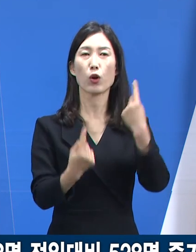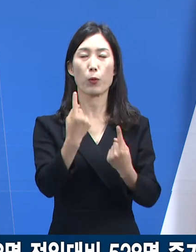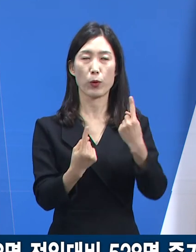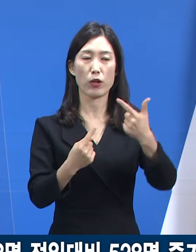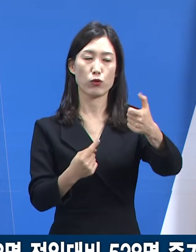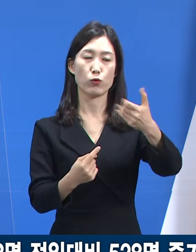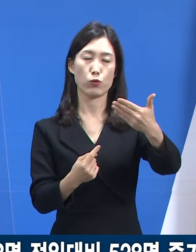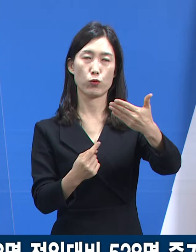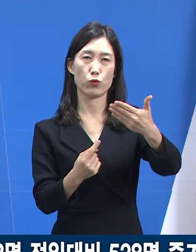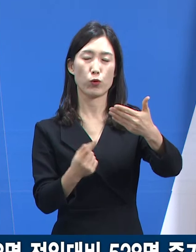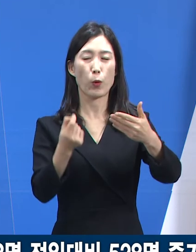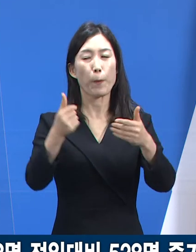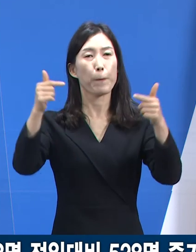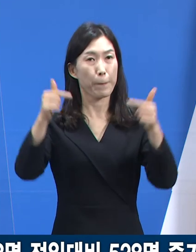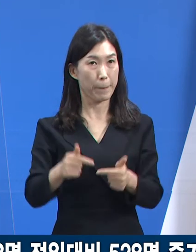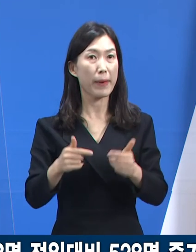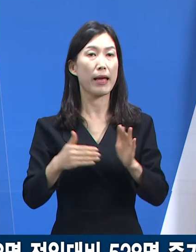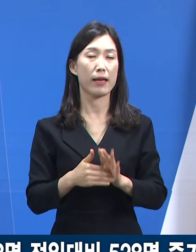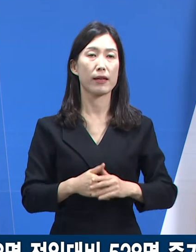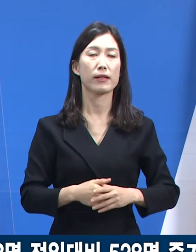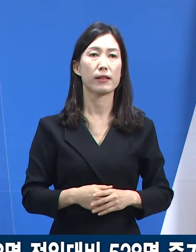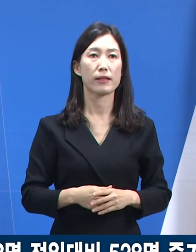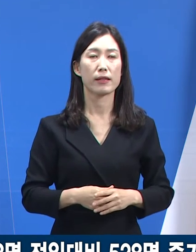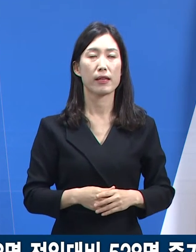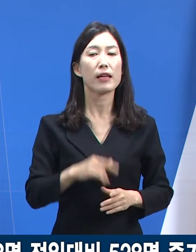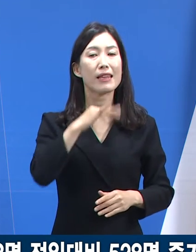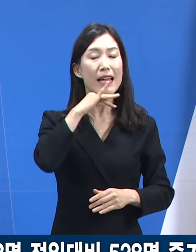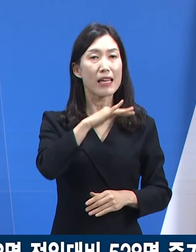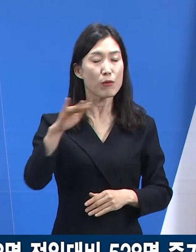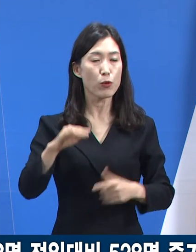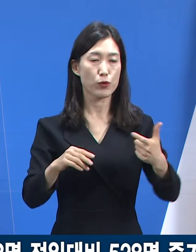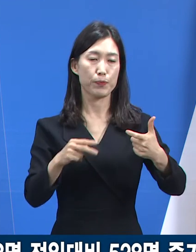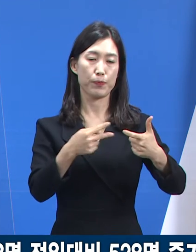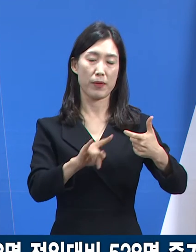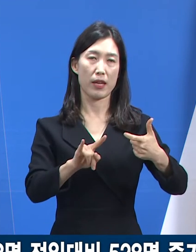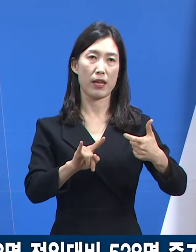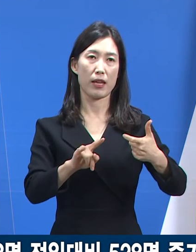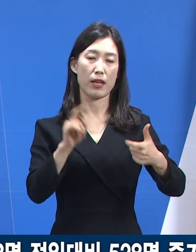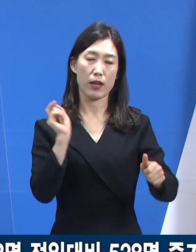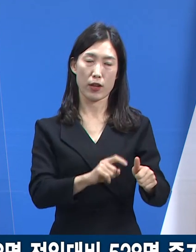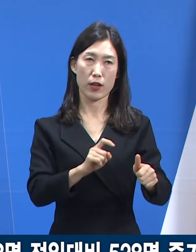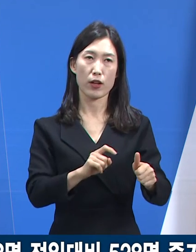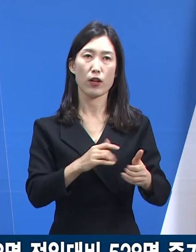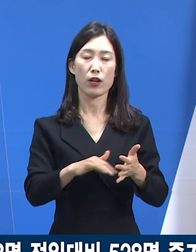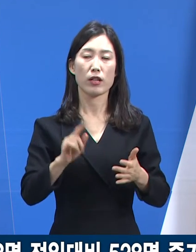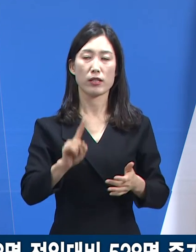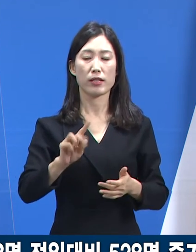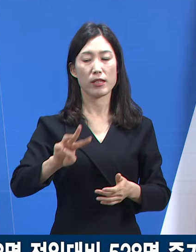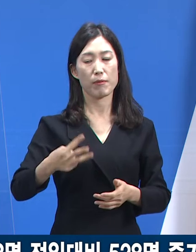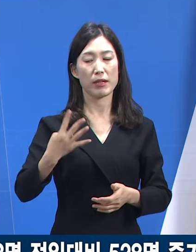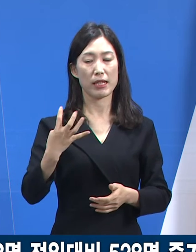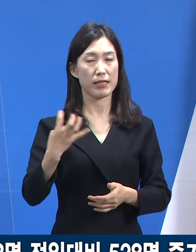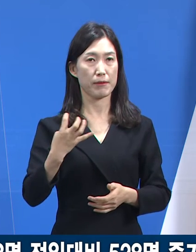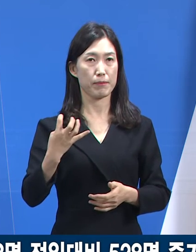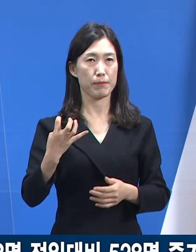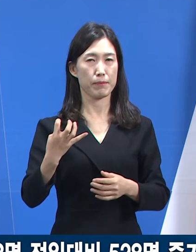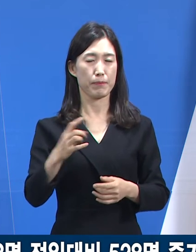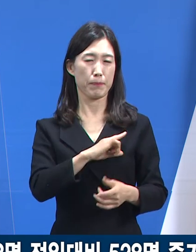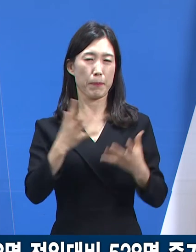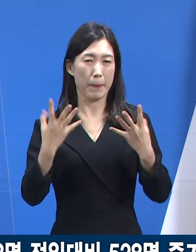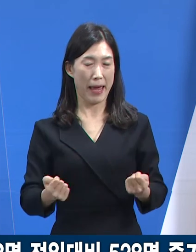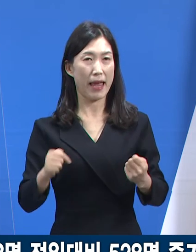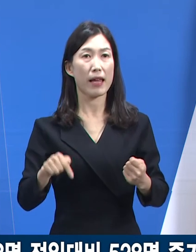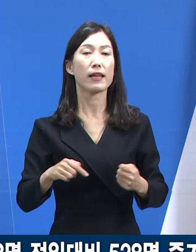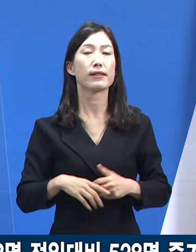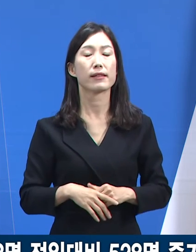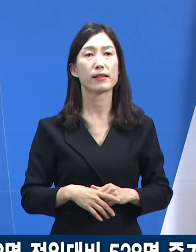69명 감소하였습니다. 연령별로는 60세 이상 확진자가 1,340명으로 가장 높게